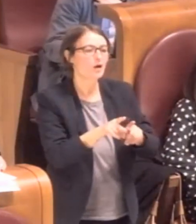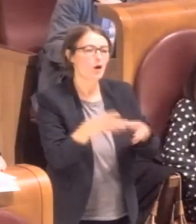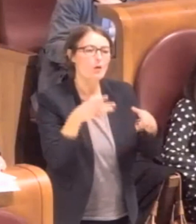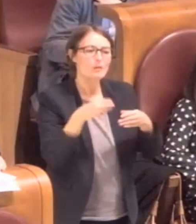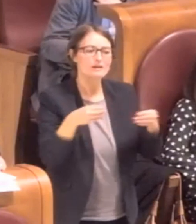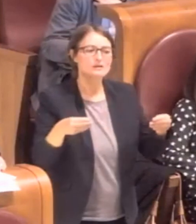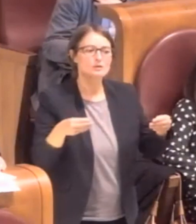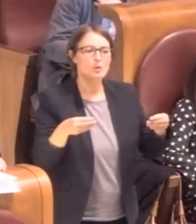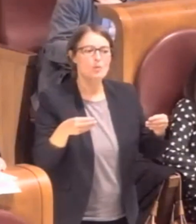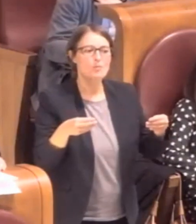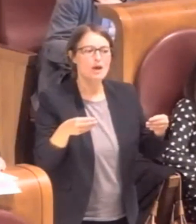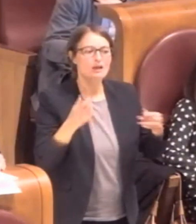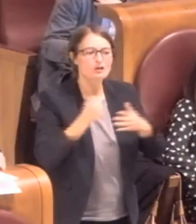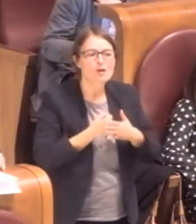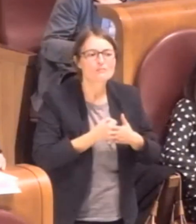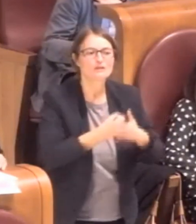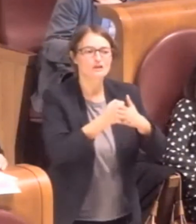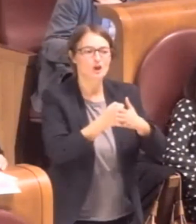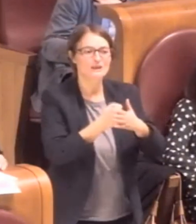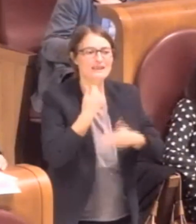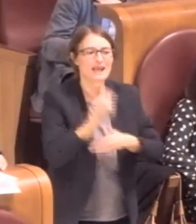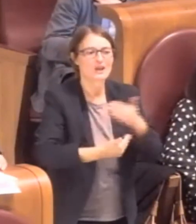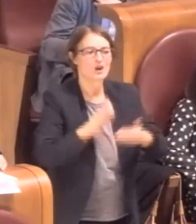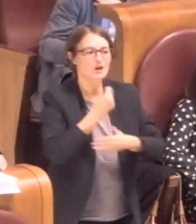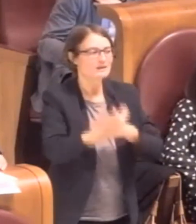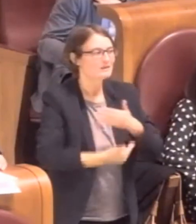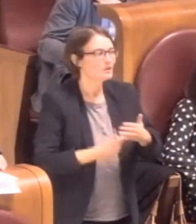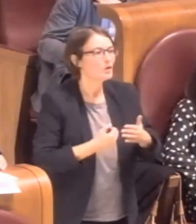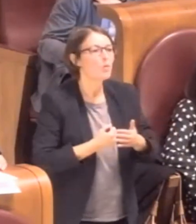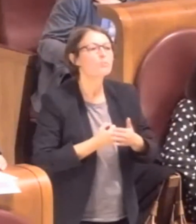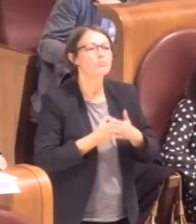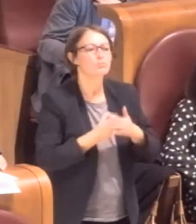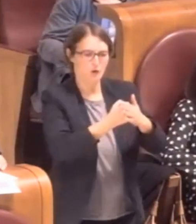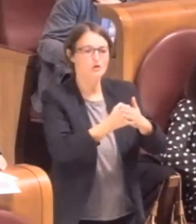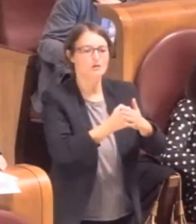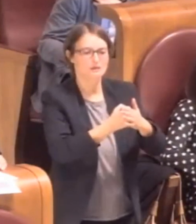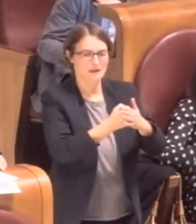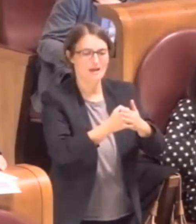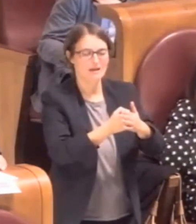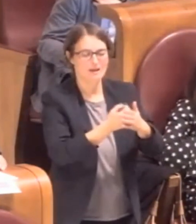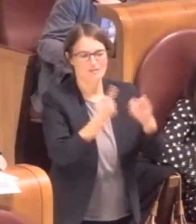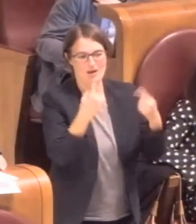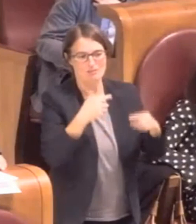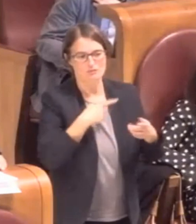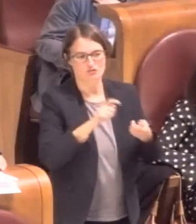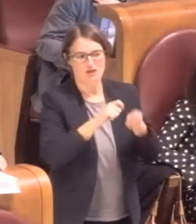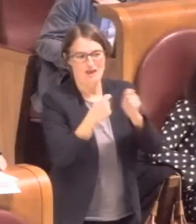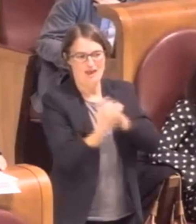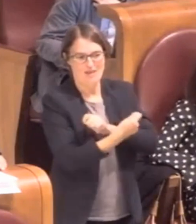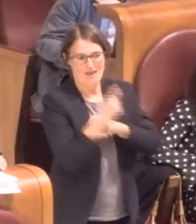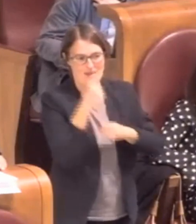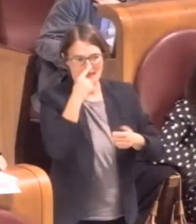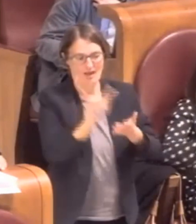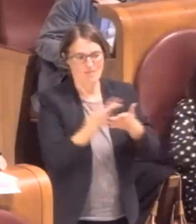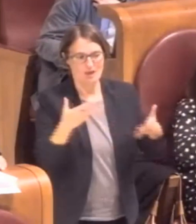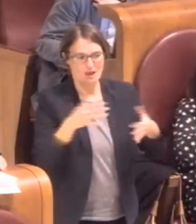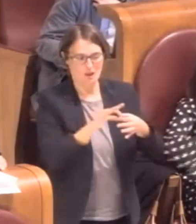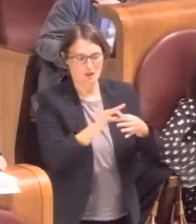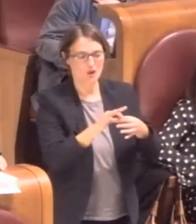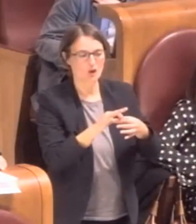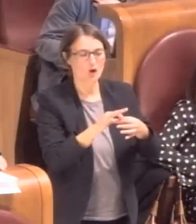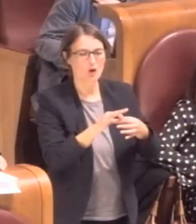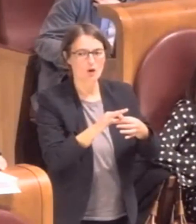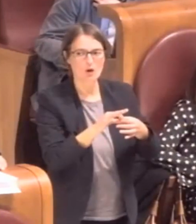sostenibile. Questo ci sarà un emendamento proprio specifico. All'articolo 2 comma 2